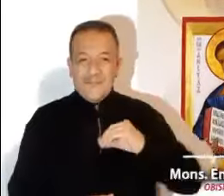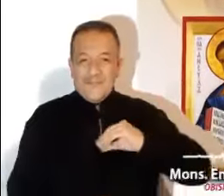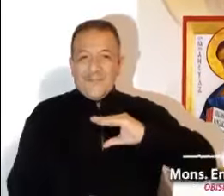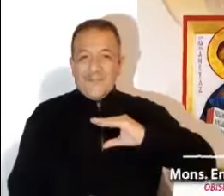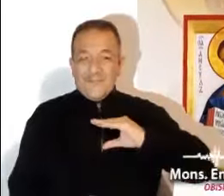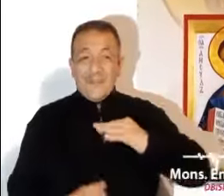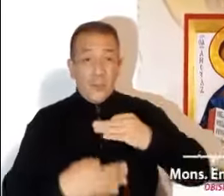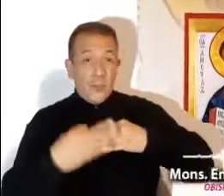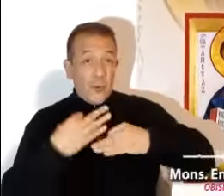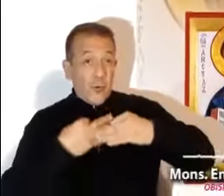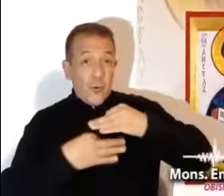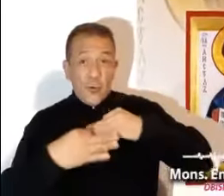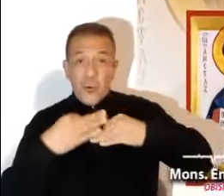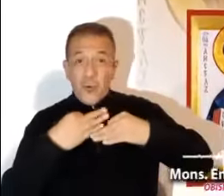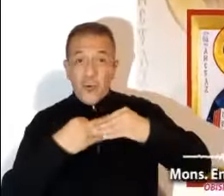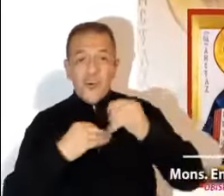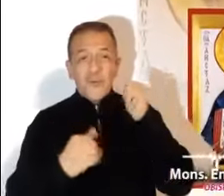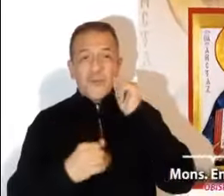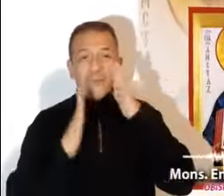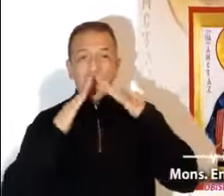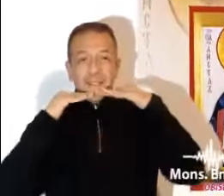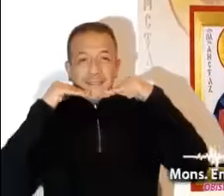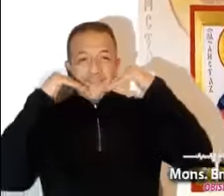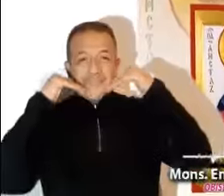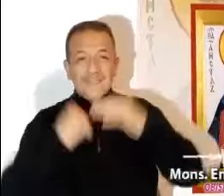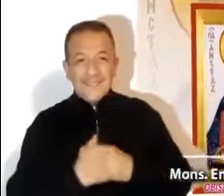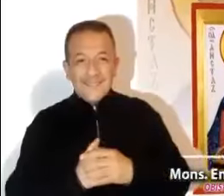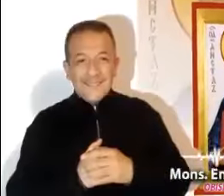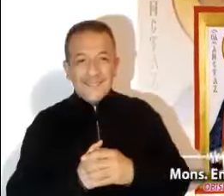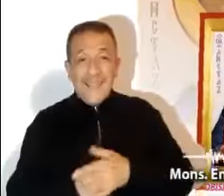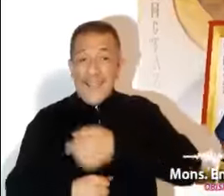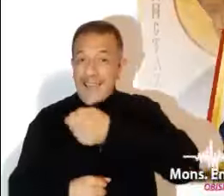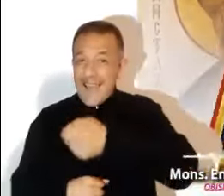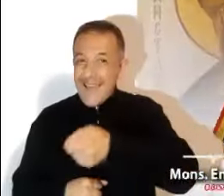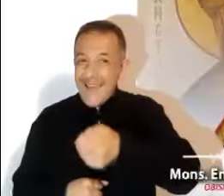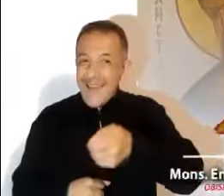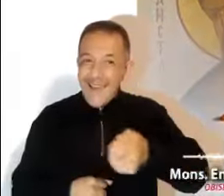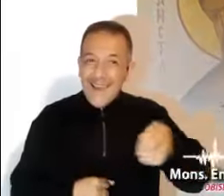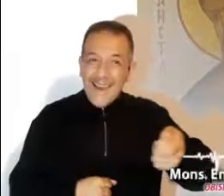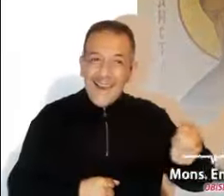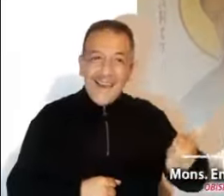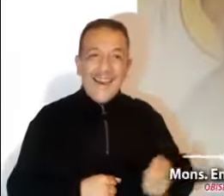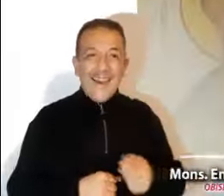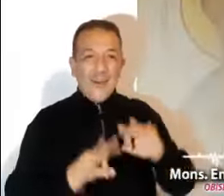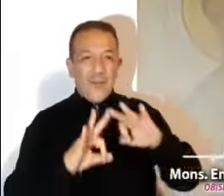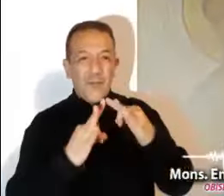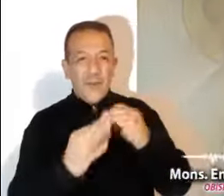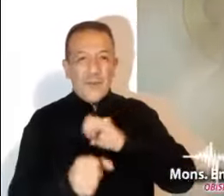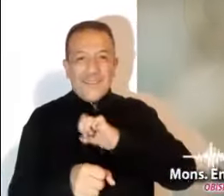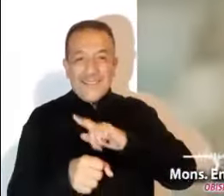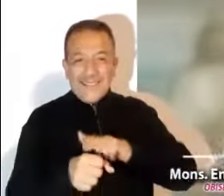bien cada detalle. Iluminarlo con una sonrisa. Dar el saludo ordinario de un modo